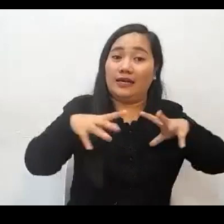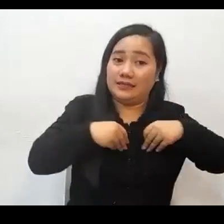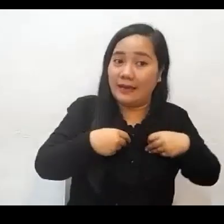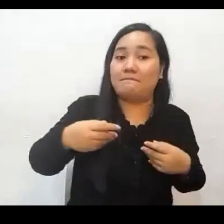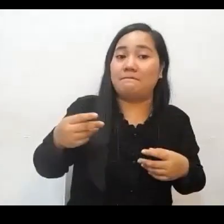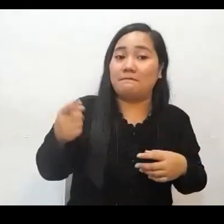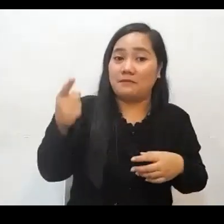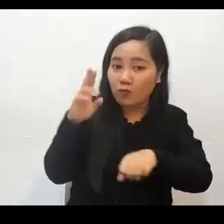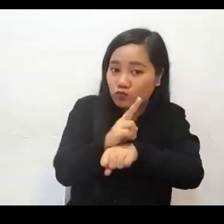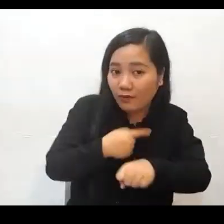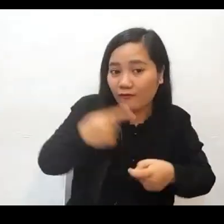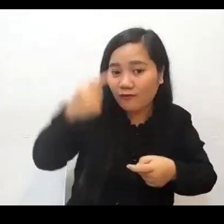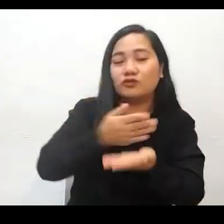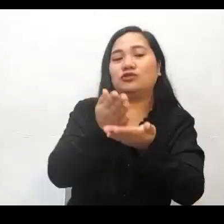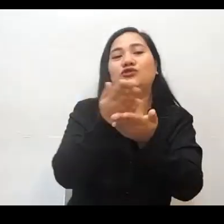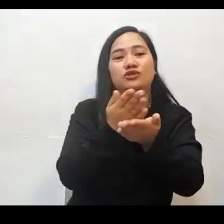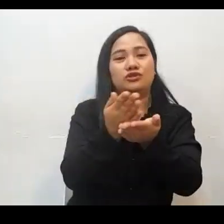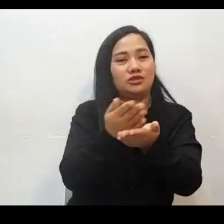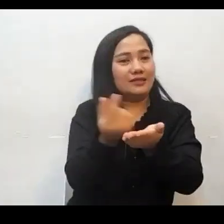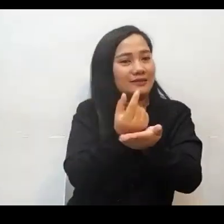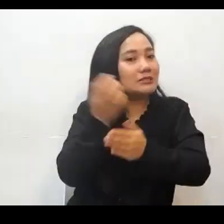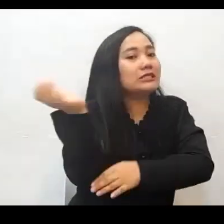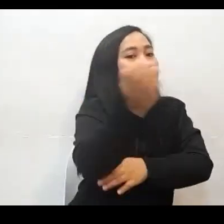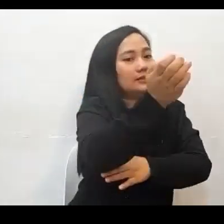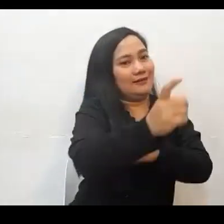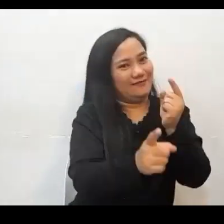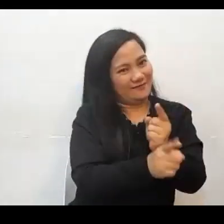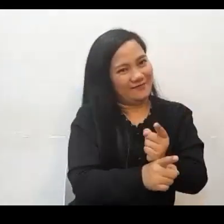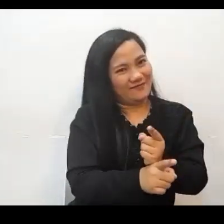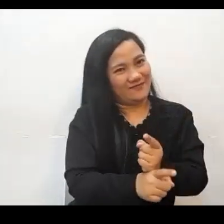Kaya sa araw na ito, pag-aaralan natin ang kristyano na nasa sanlibutan.